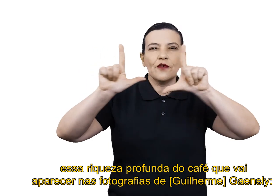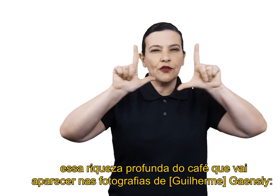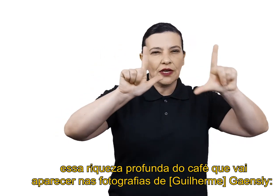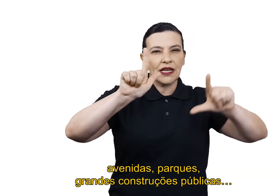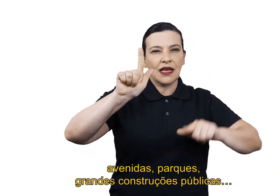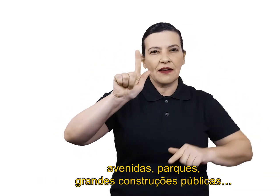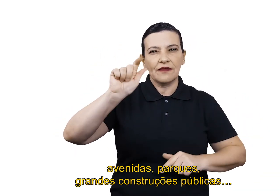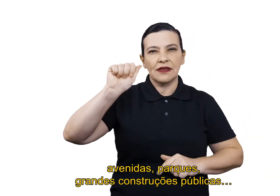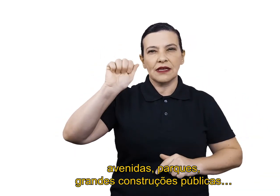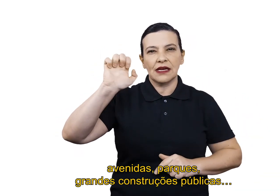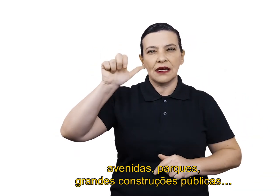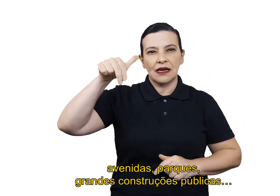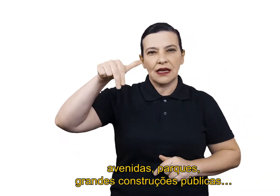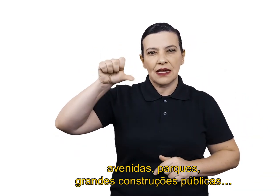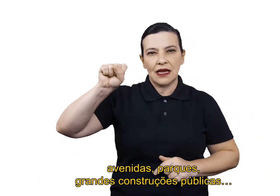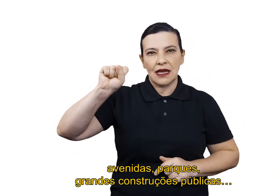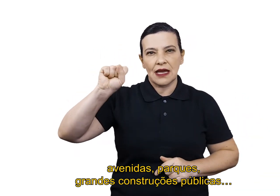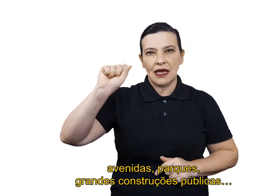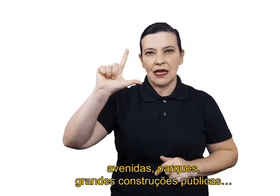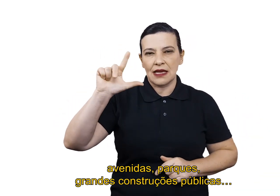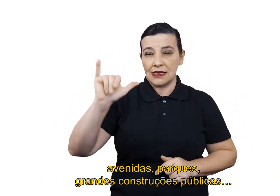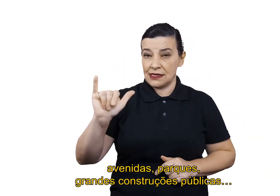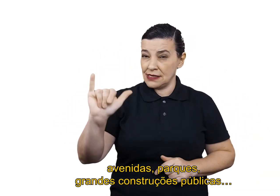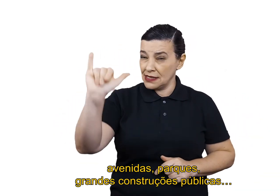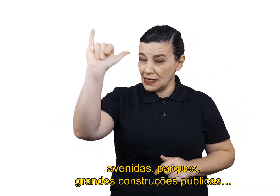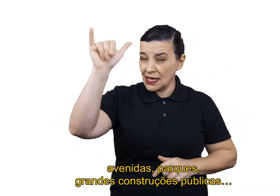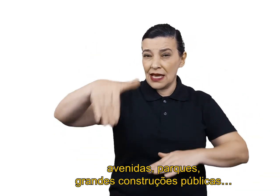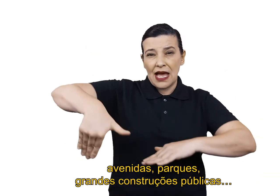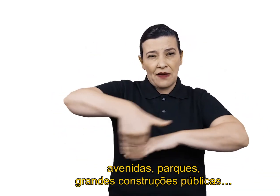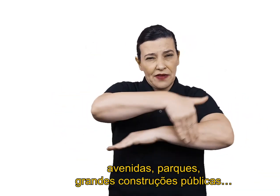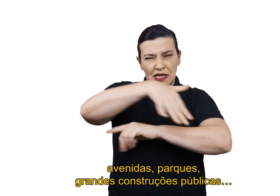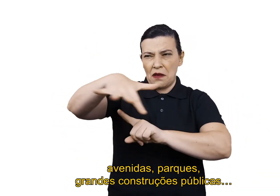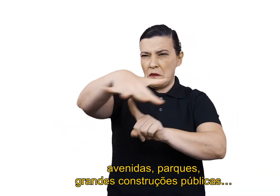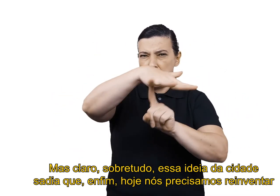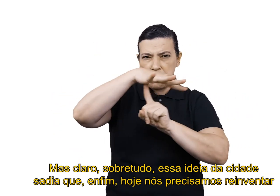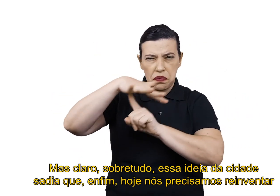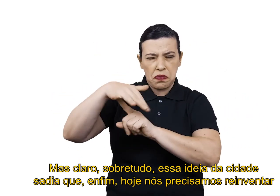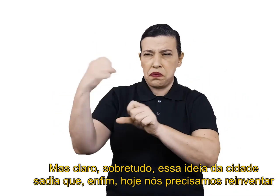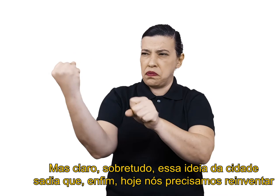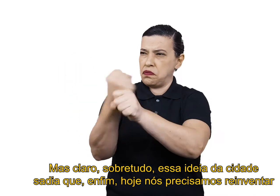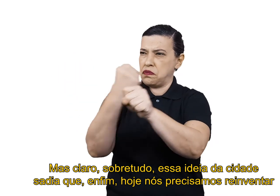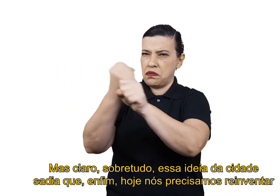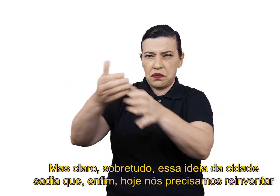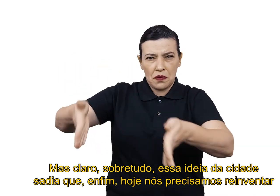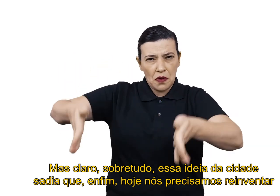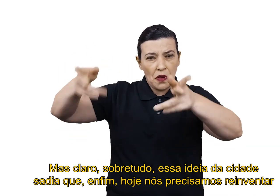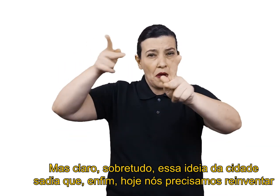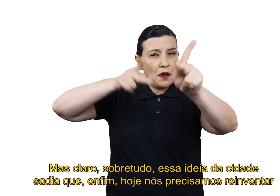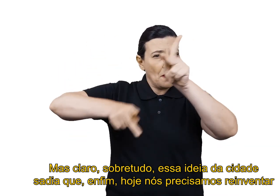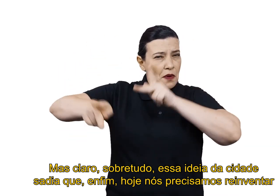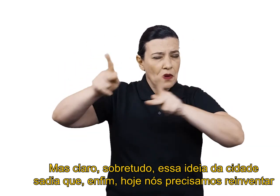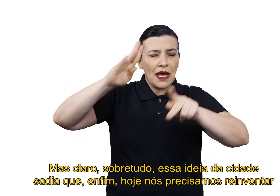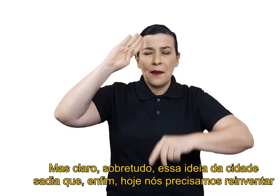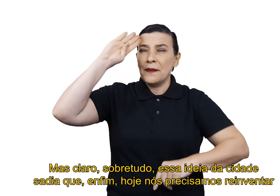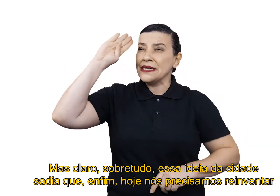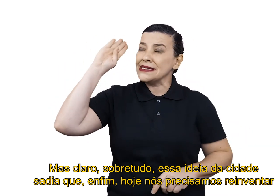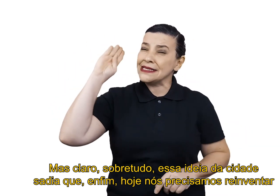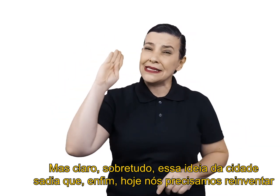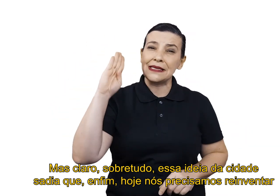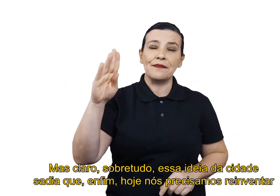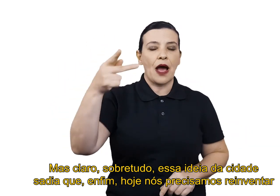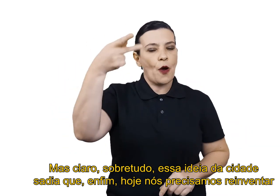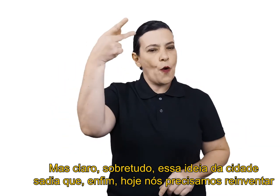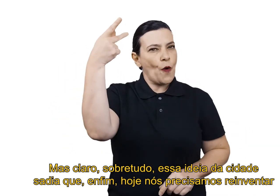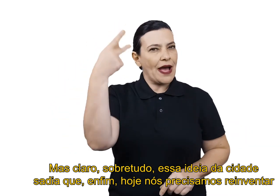de Ginsley. Avenidas, parques, grandes construções públicas, né? Mas, claro, sobretudo essa ideia da